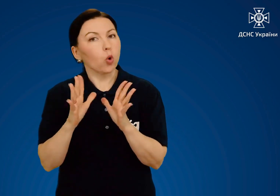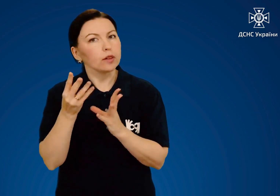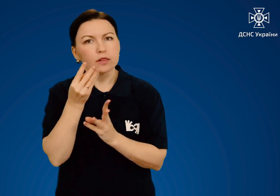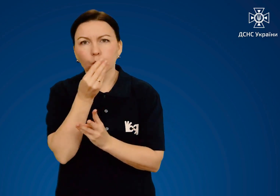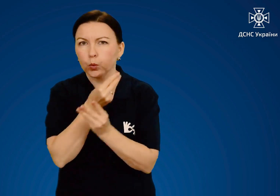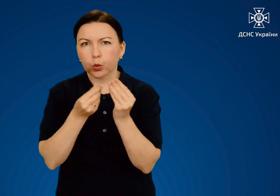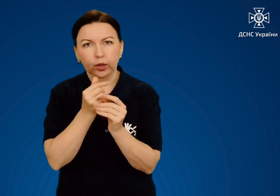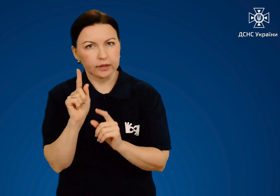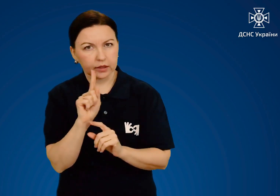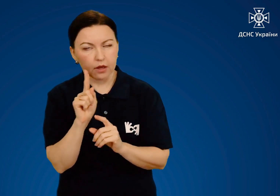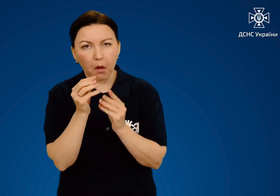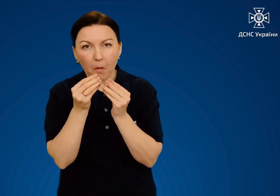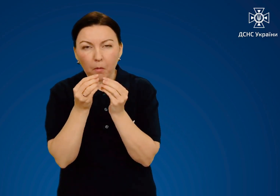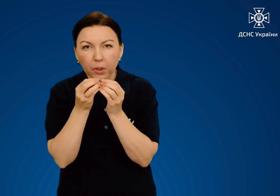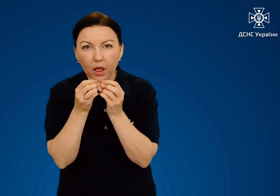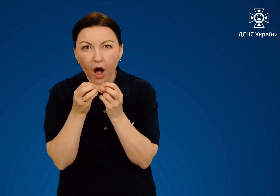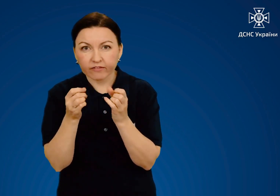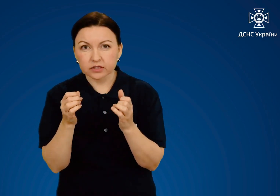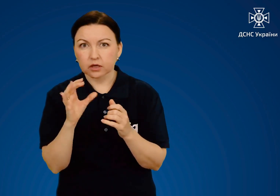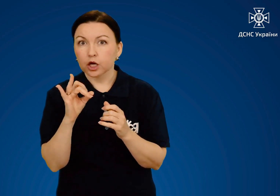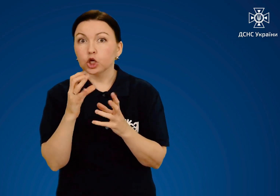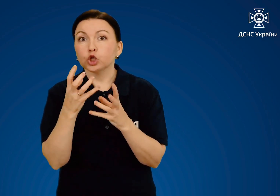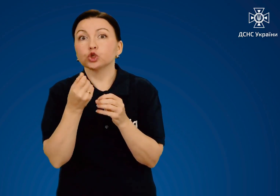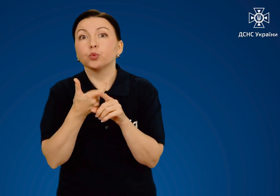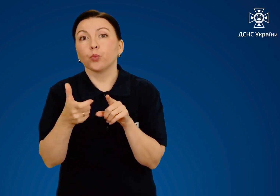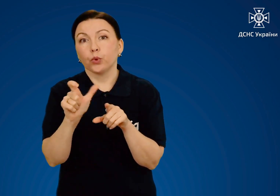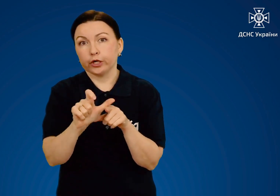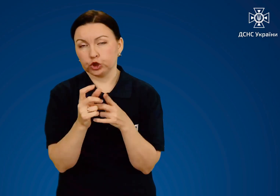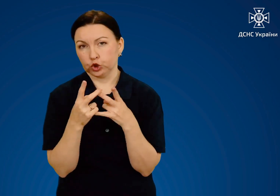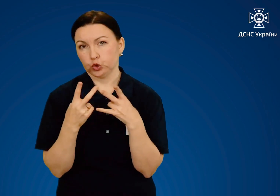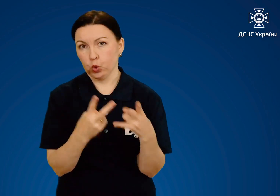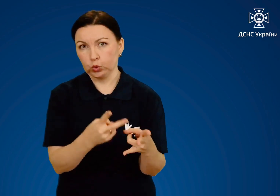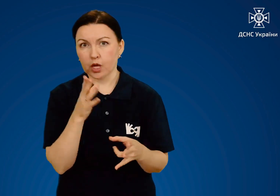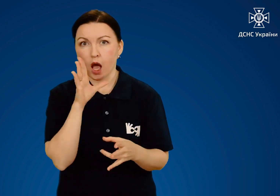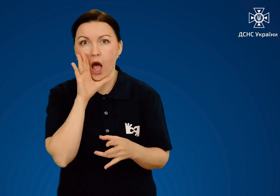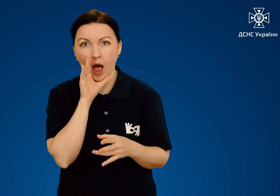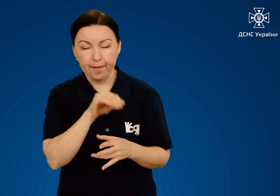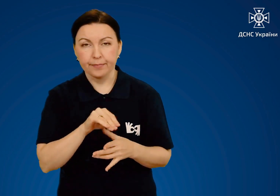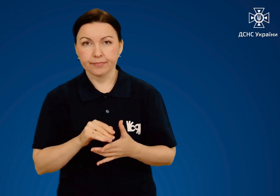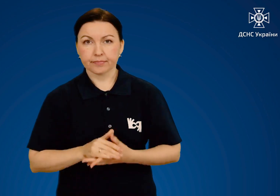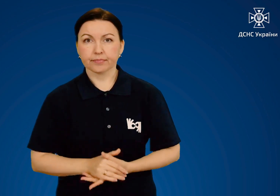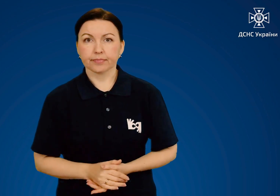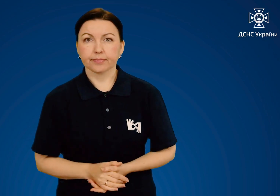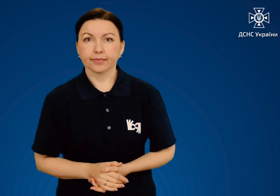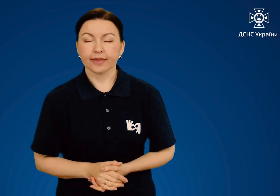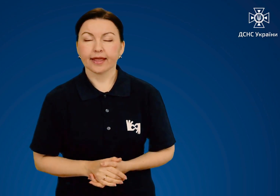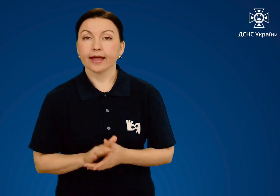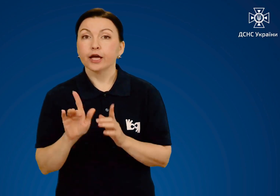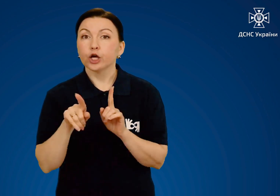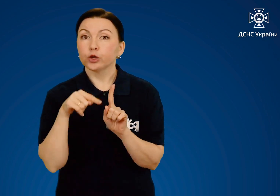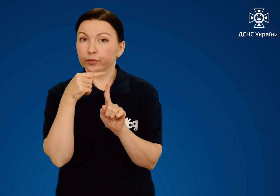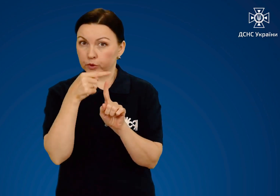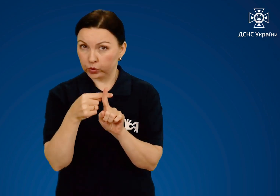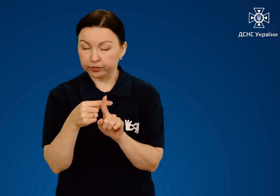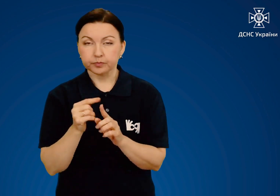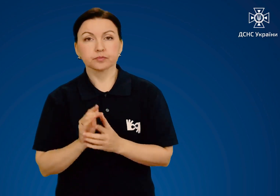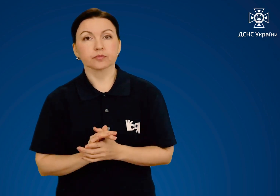але тільки не синтетикою, яка плавиться і завдає ще більшої шкоди. При